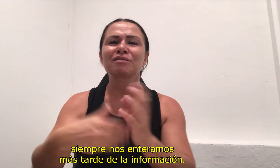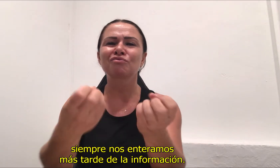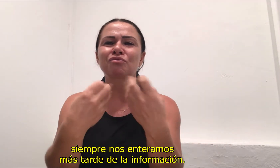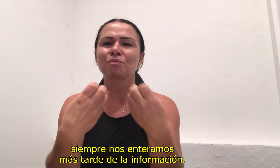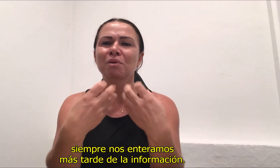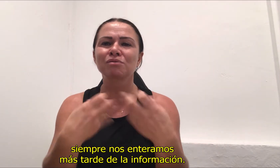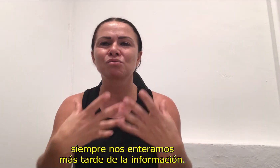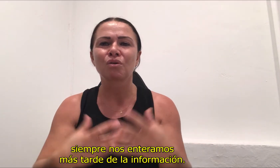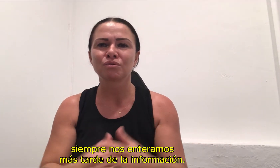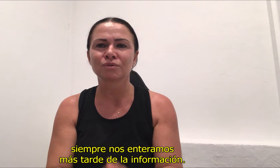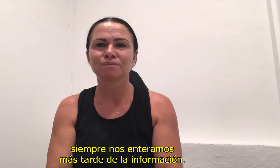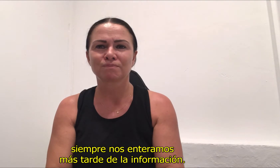información.